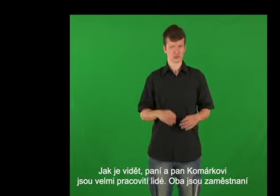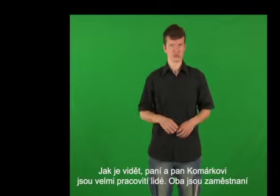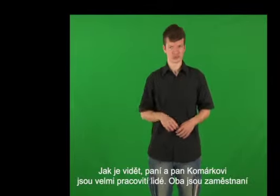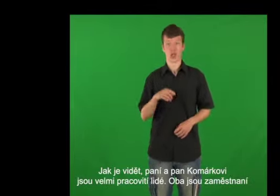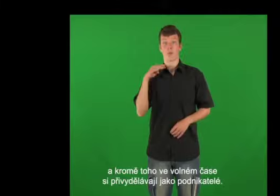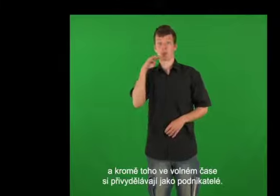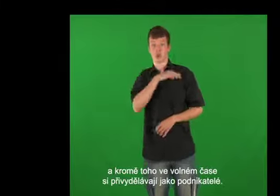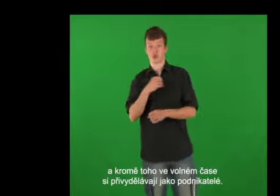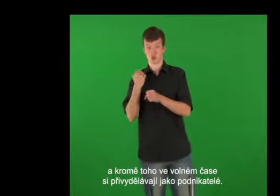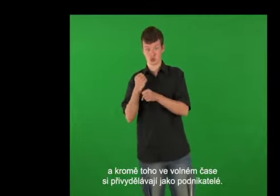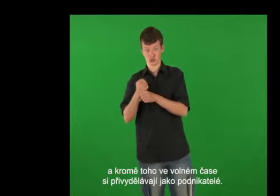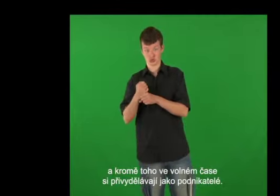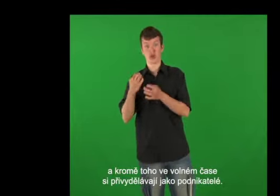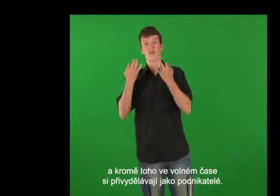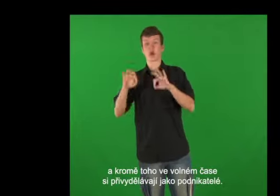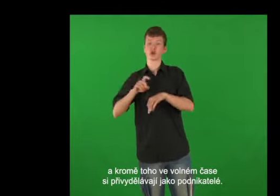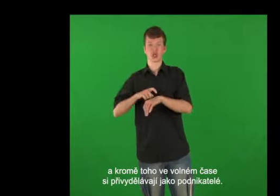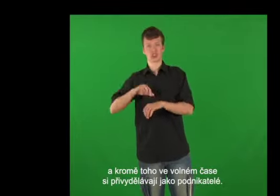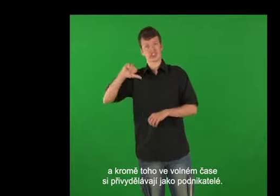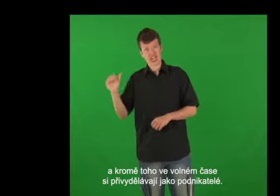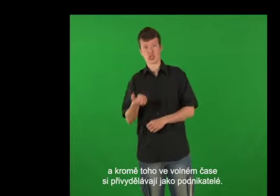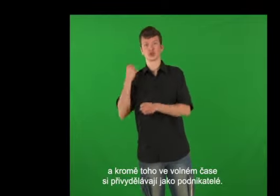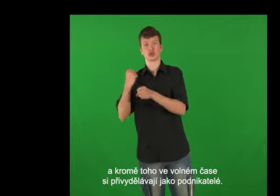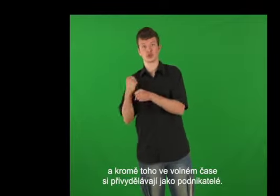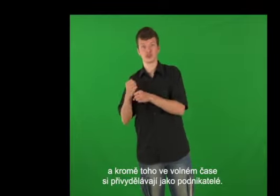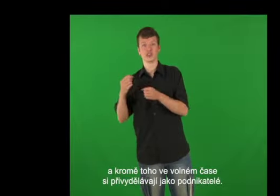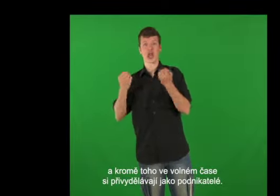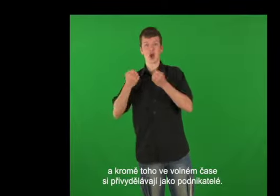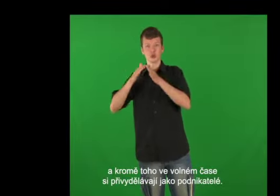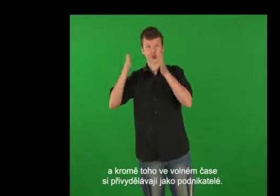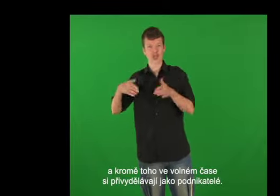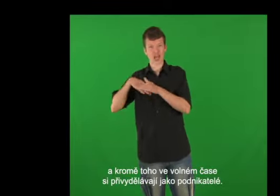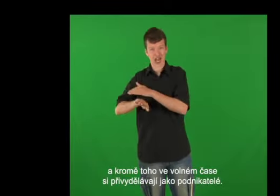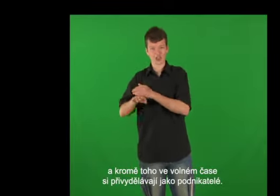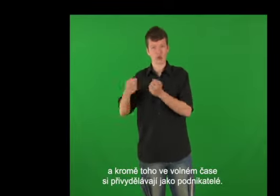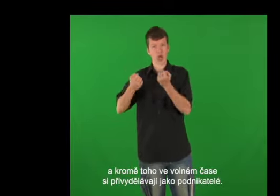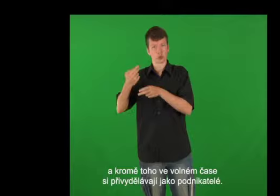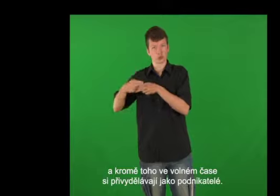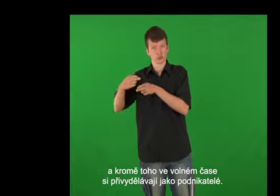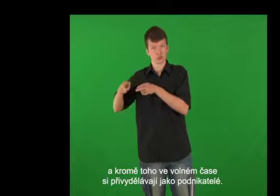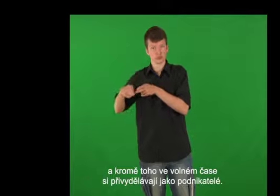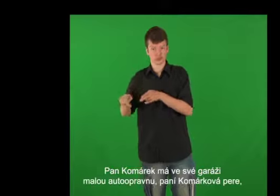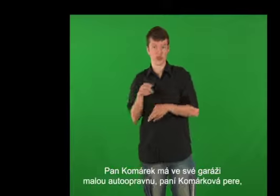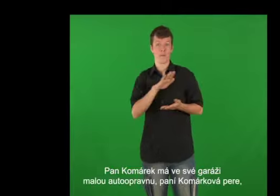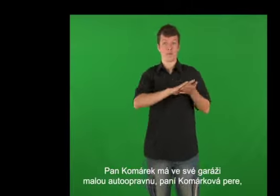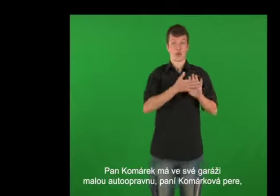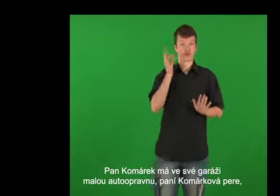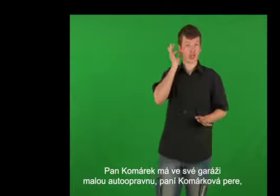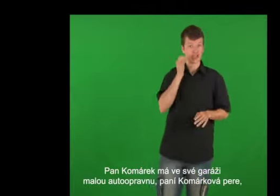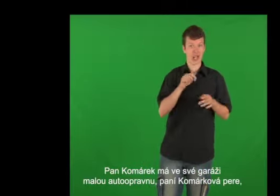zaměstnaní a kromě toho ve volném čase si přivydělávají jako podniku. Pan Komárek má ve své garáži malou